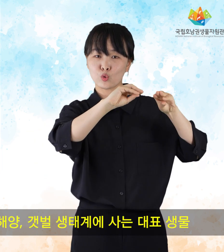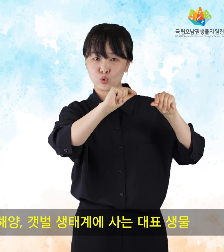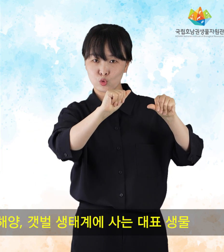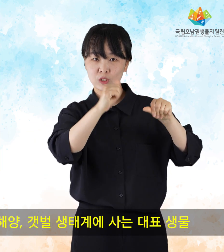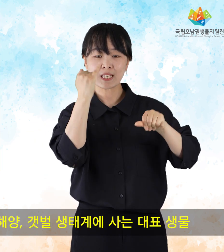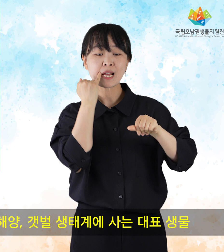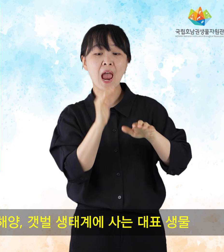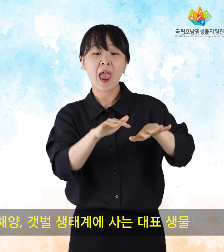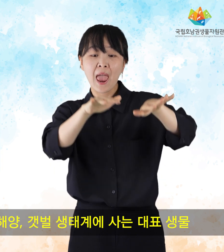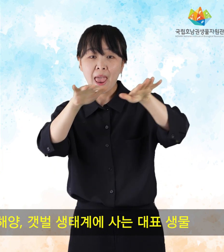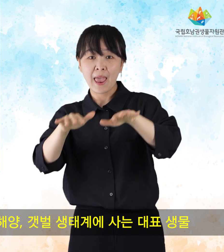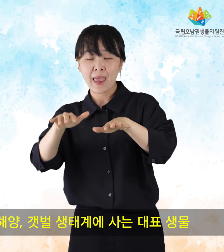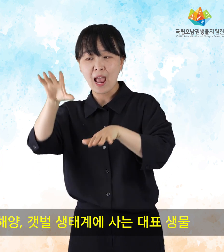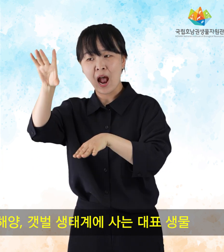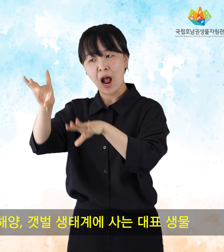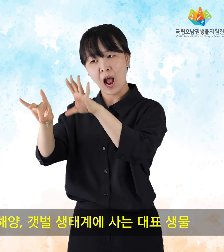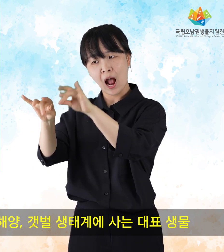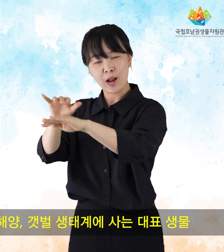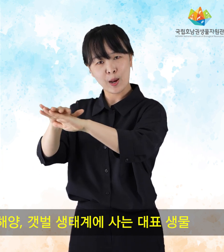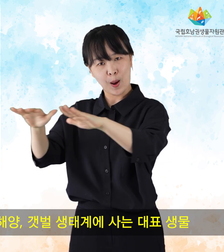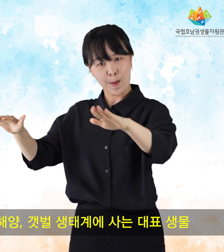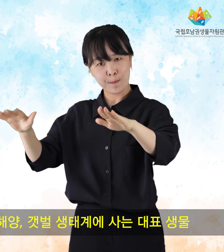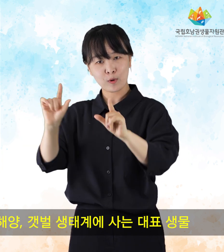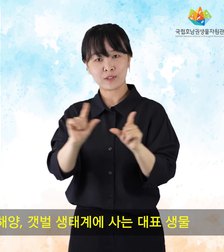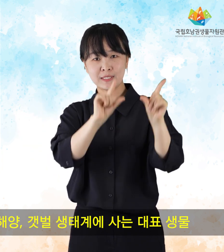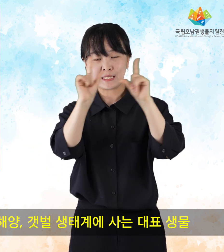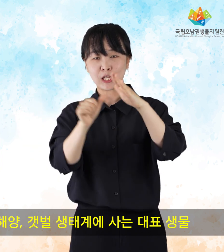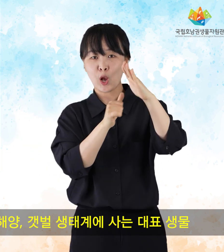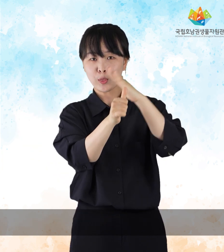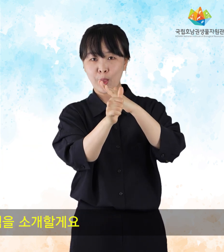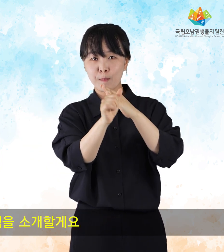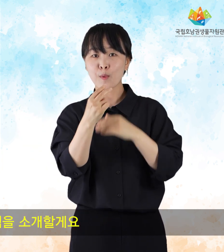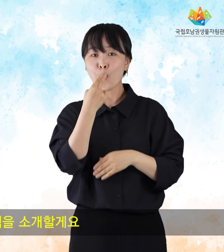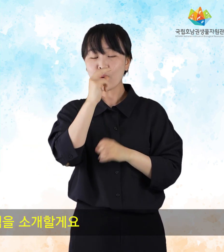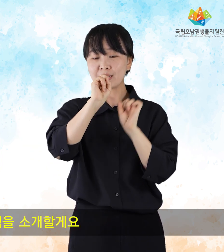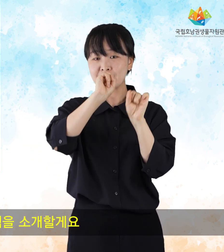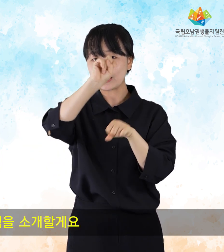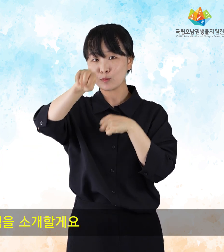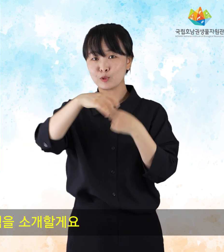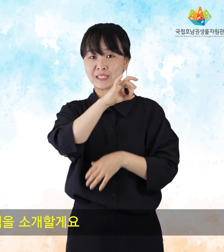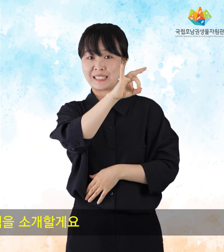해양, 갯벌 생태계에 사는 대표 생물 하나씩을 소개할게요.